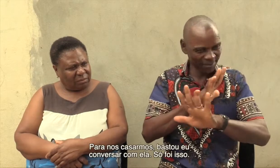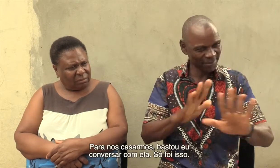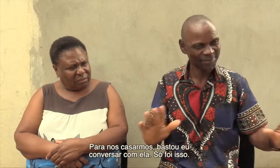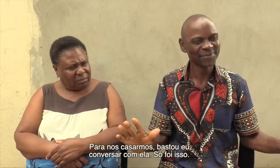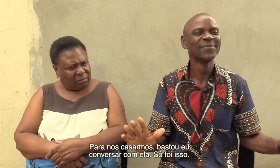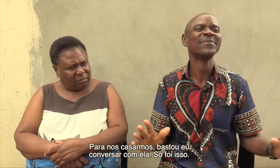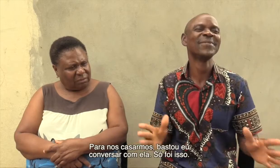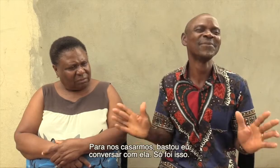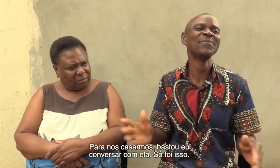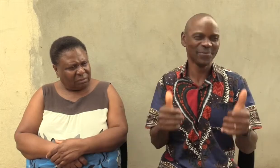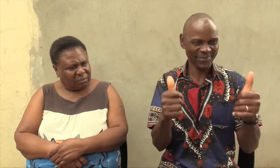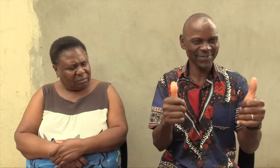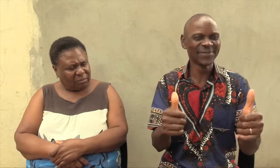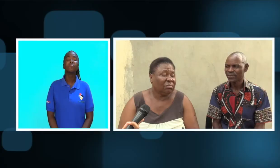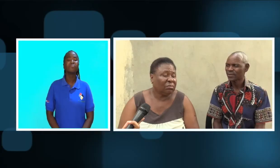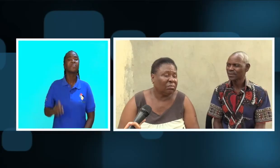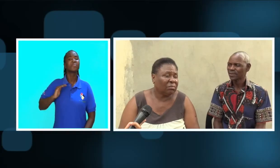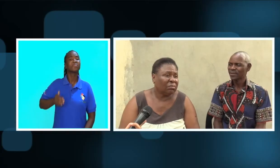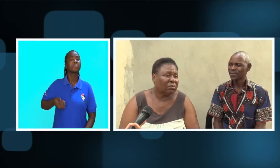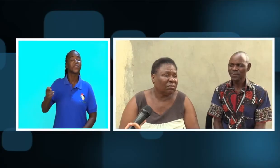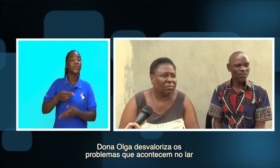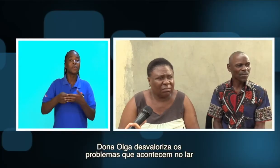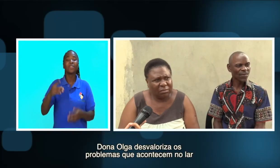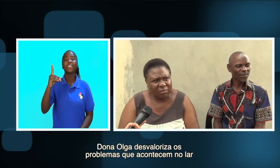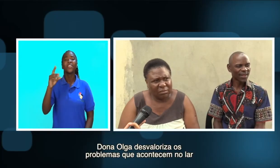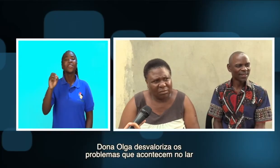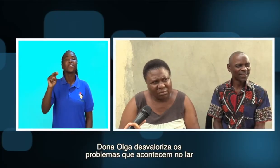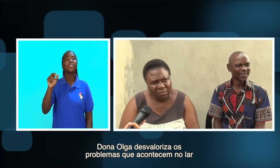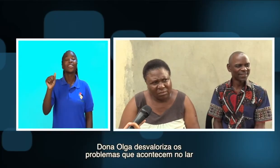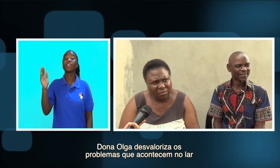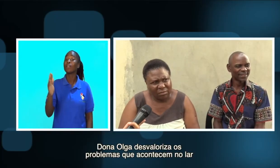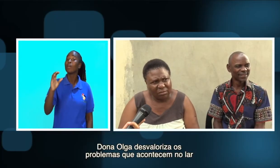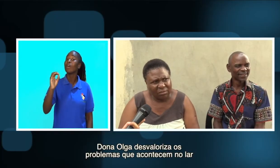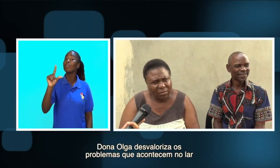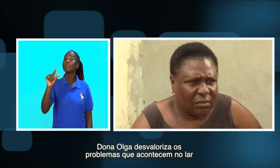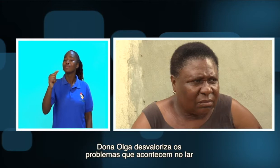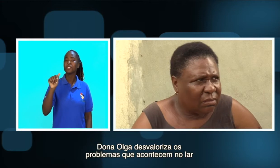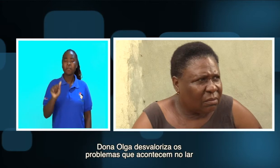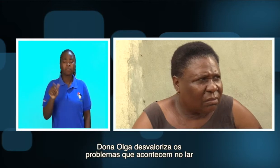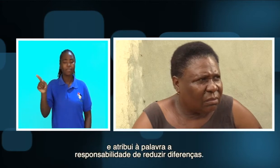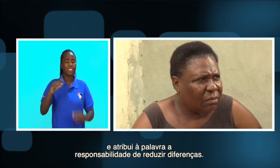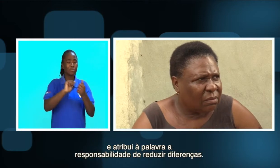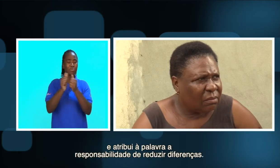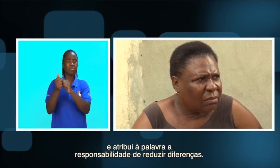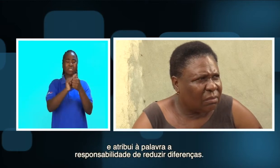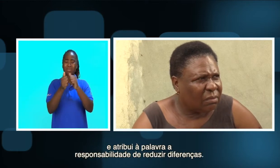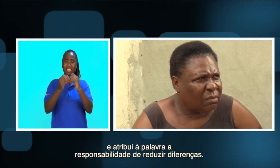conversar com ela. Só foi isso. Dona Olga desvaloriza os problemas que acontecem no lar e atribui à